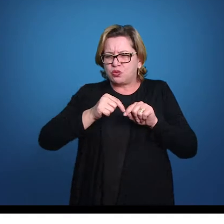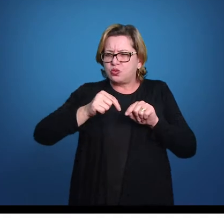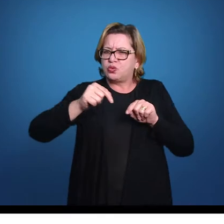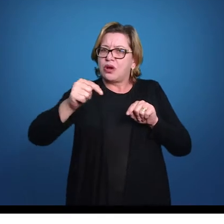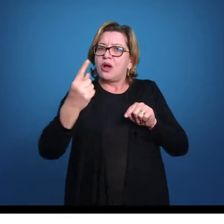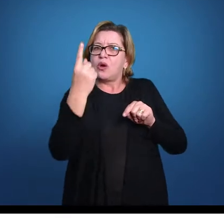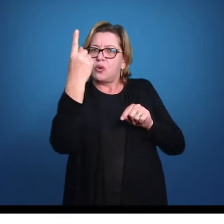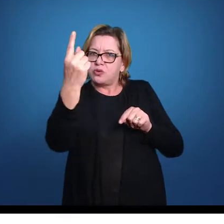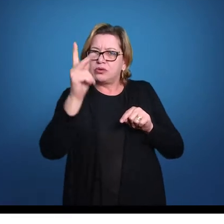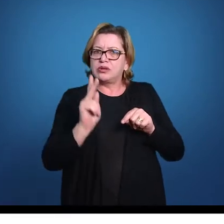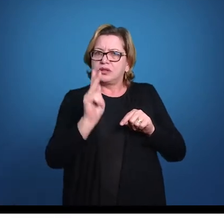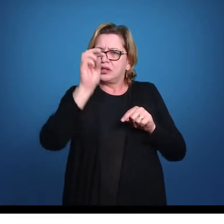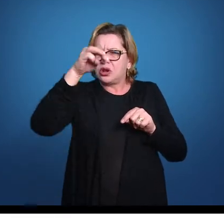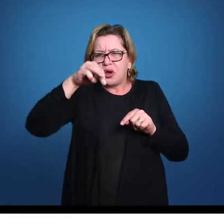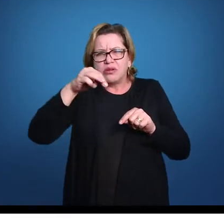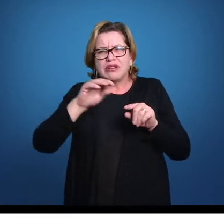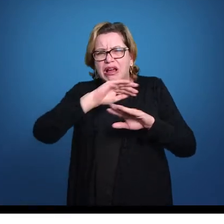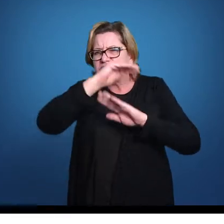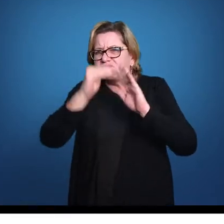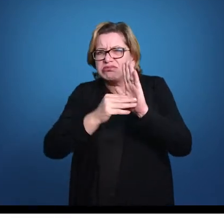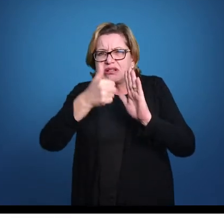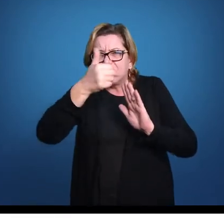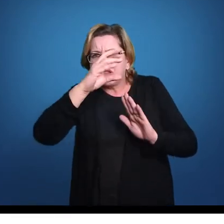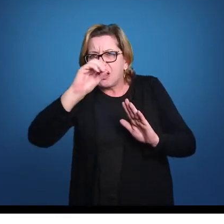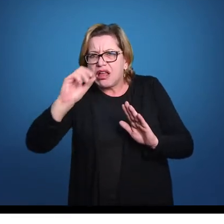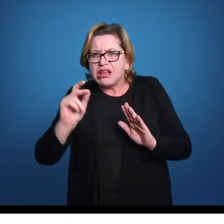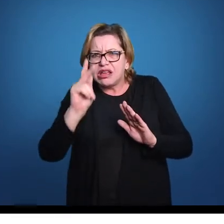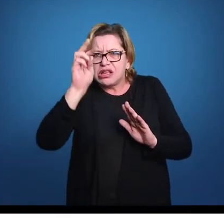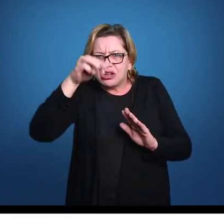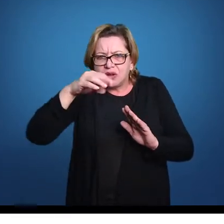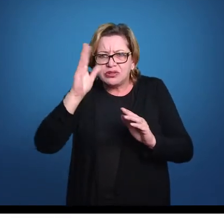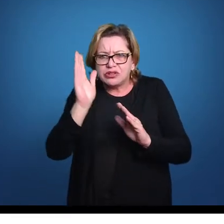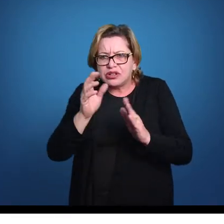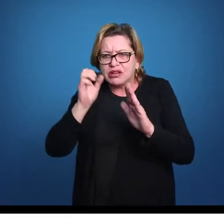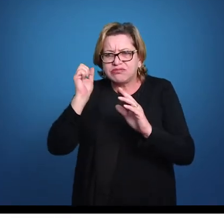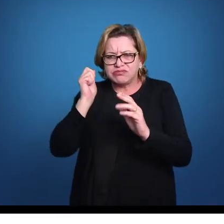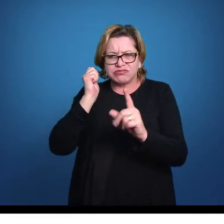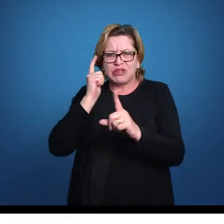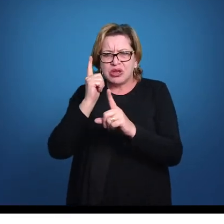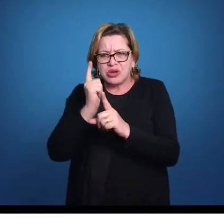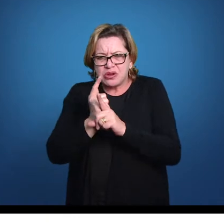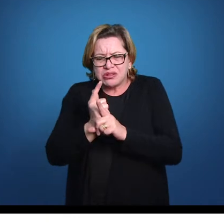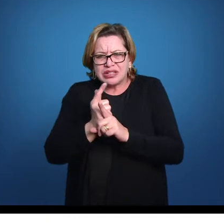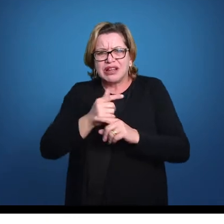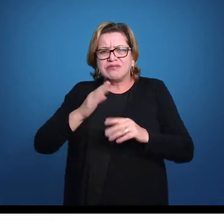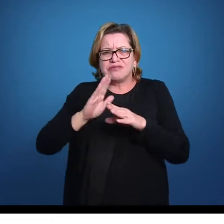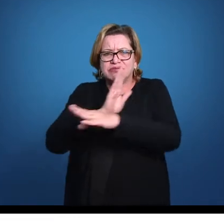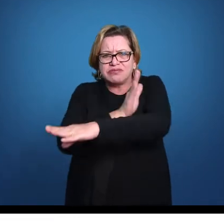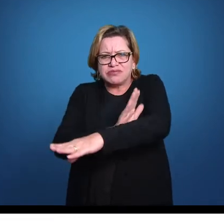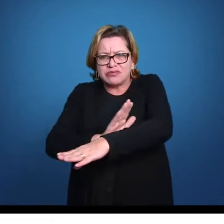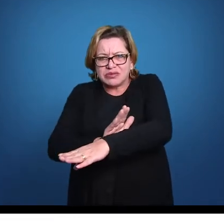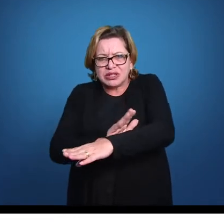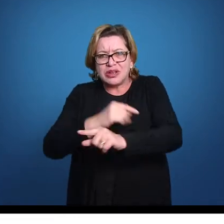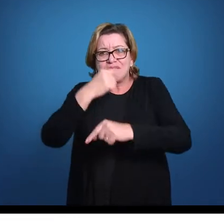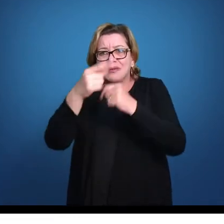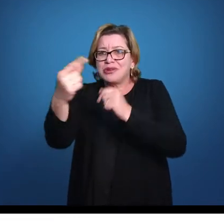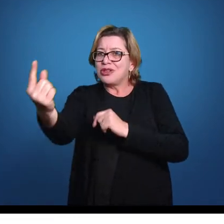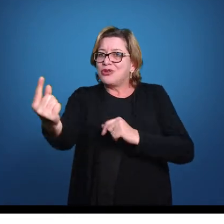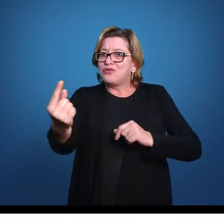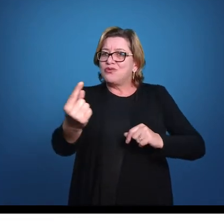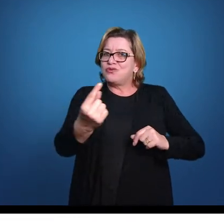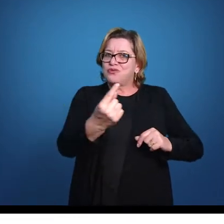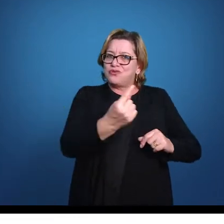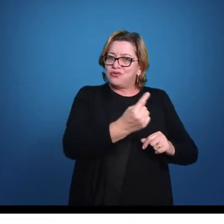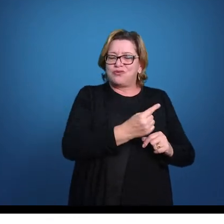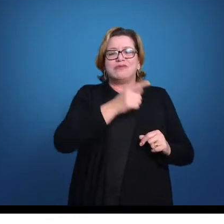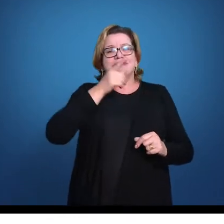mais de 1 quilômetro, 100 quilômetros de tubarões entrando, por exemplo, no rio Amazonas. Mas ele está entrando, se aventurando e provavelmente ele vai sair